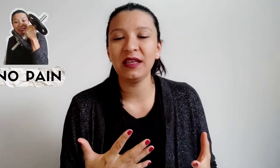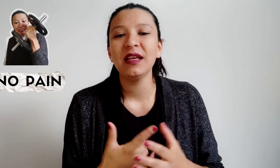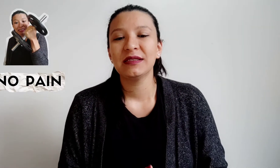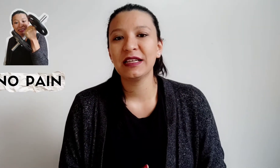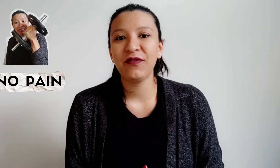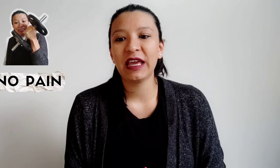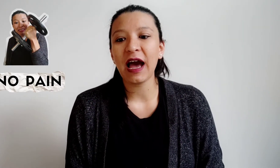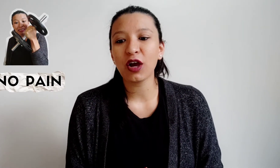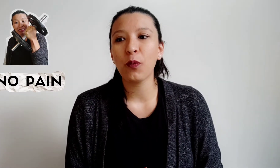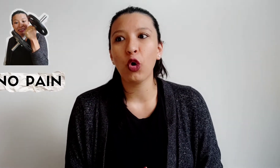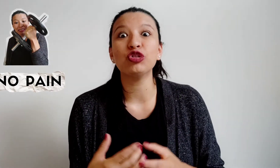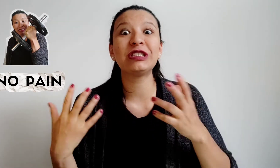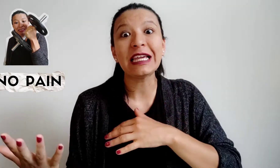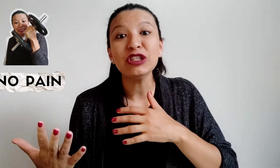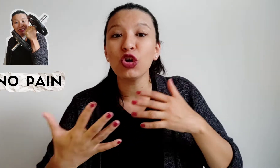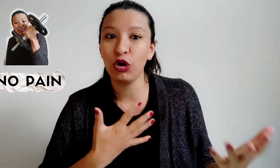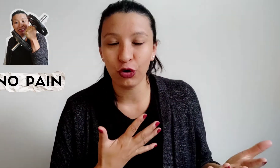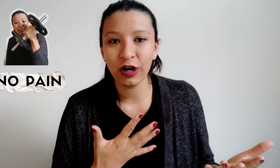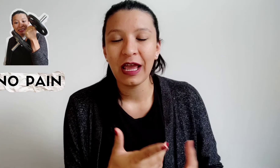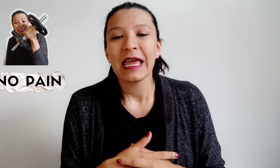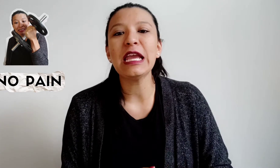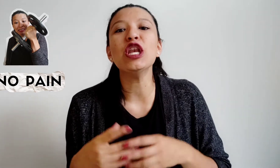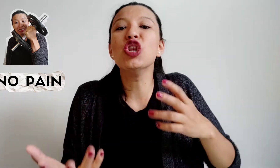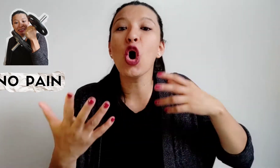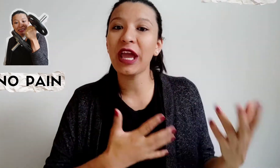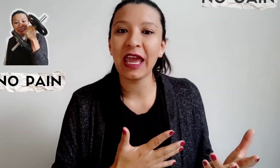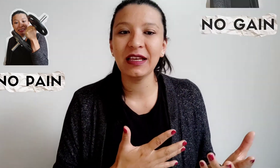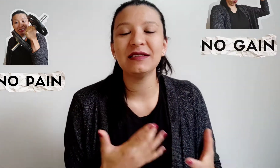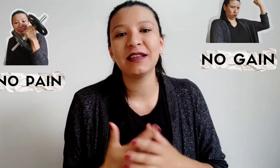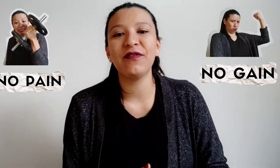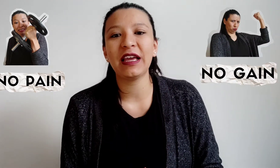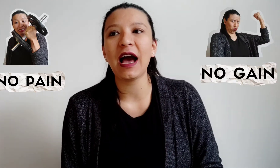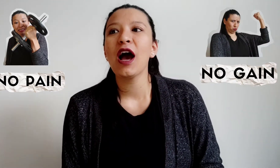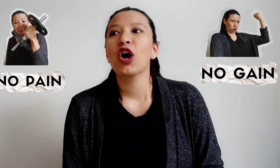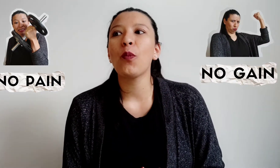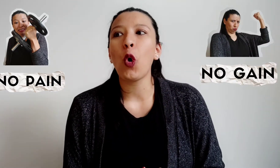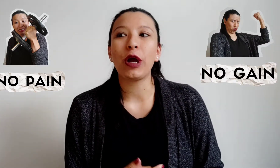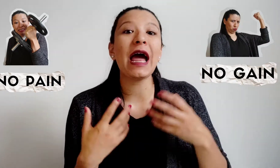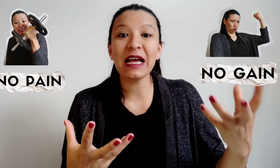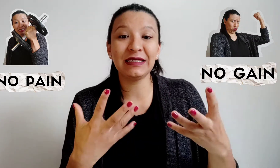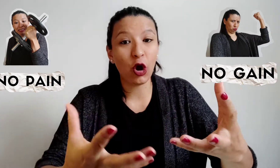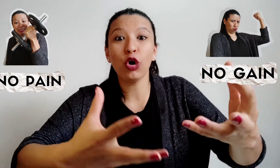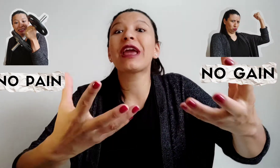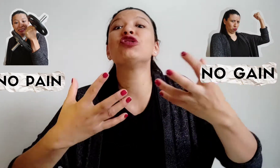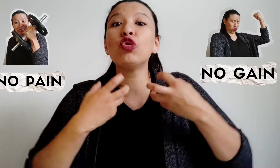significa como sin dolor y no gain significa como ganancia o lo que tú